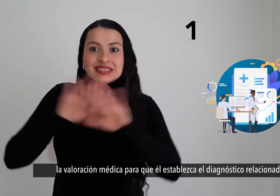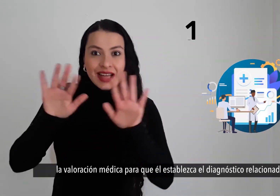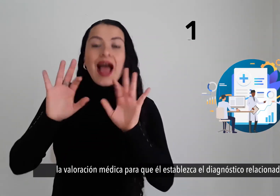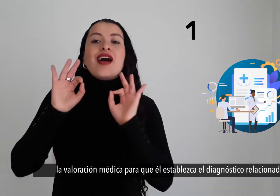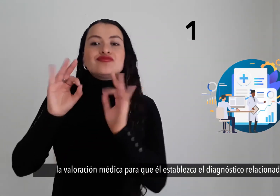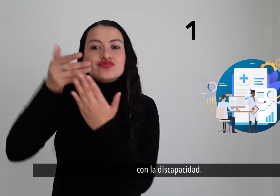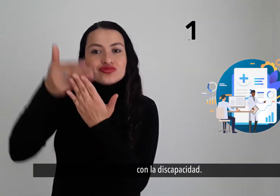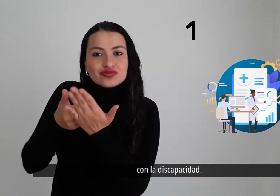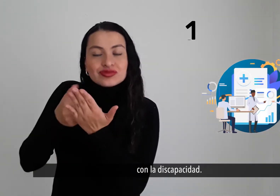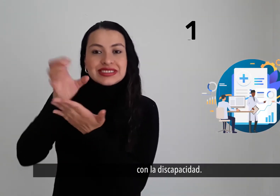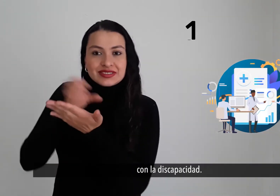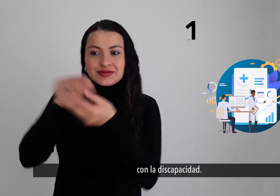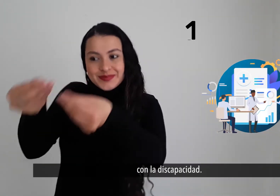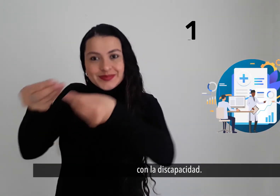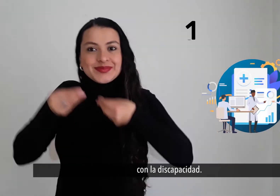relacionado con la discapacidad